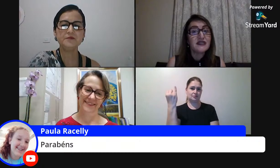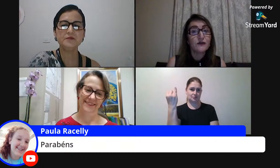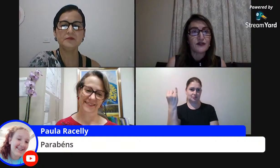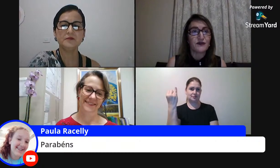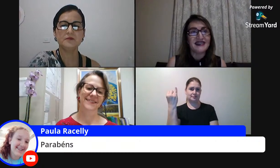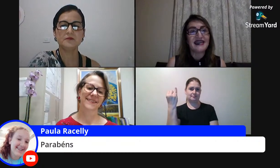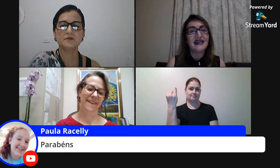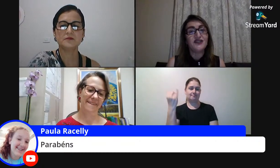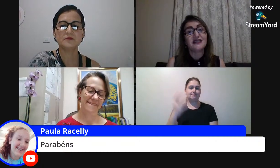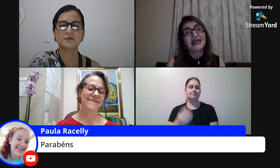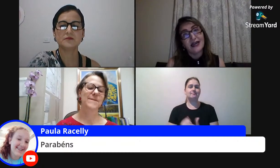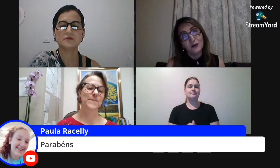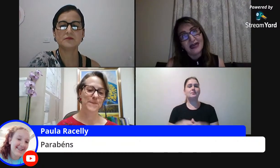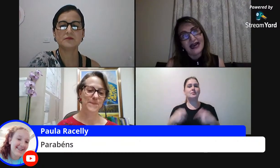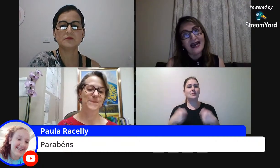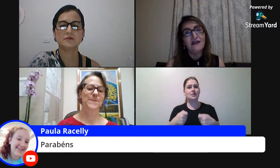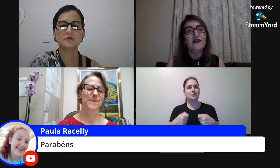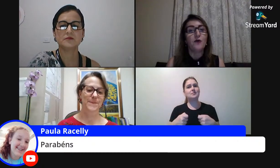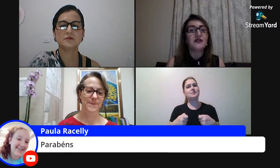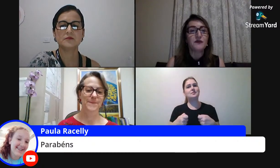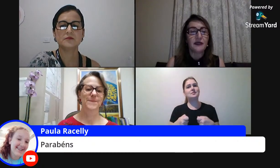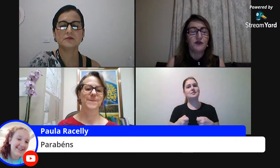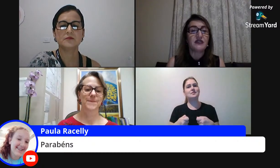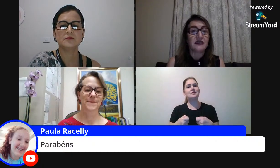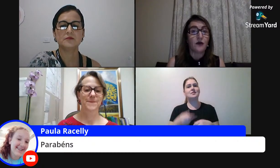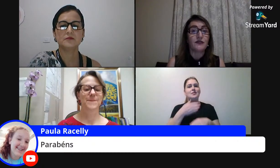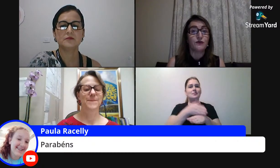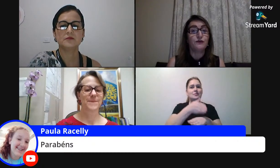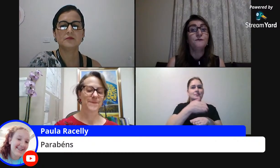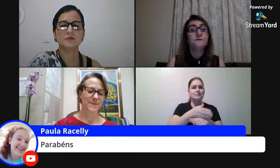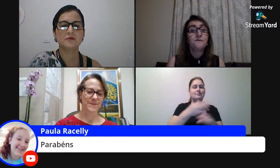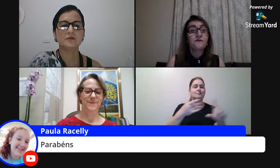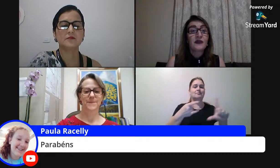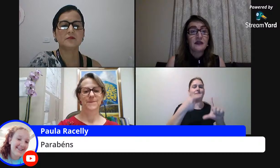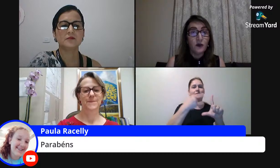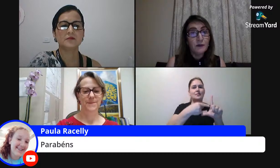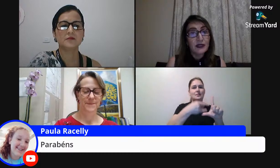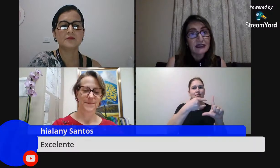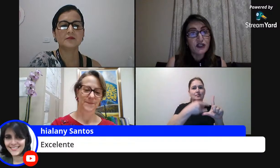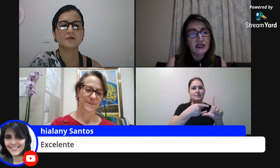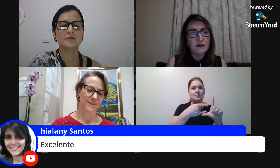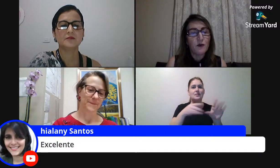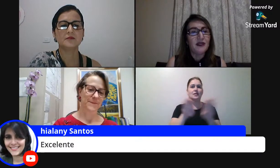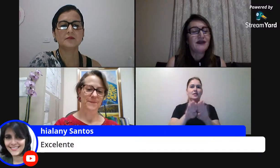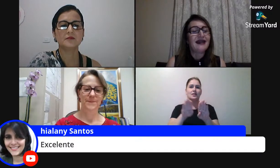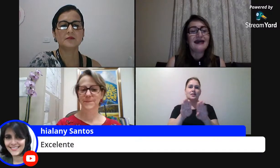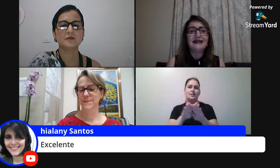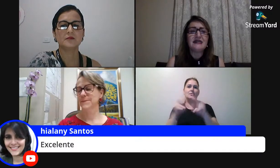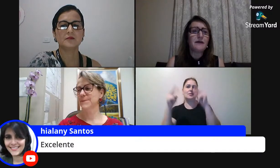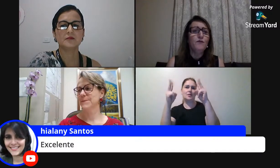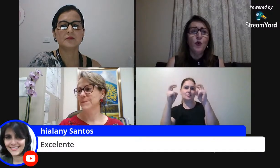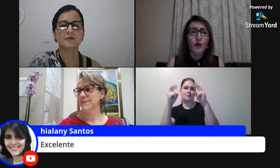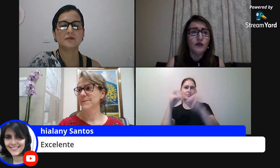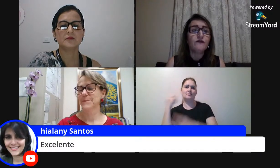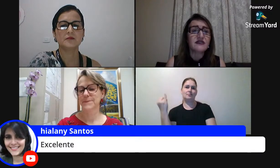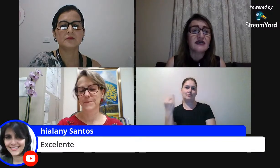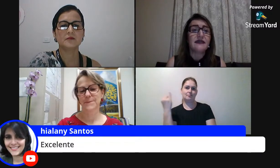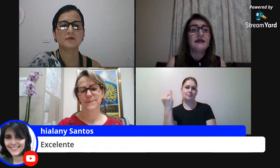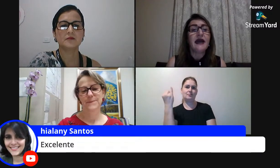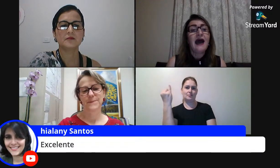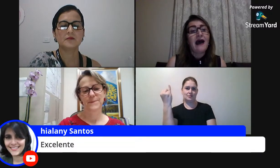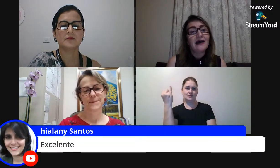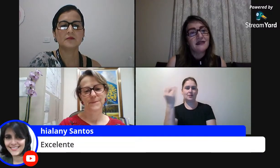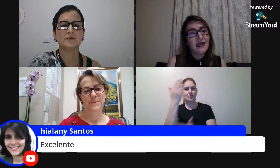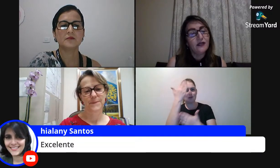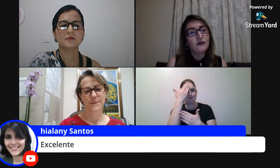atender as duas situações né de estar numa live e ao mesmo tempo de tratar um assunto tão importante nesse momento quero agradecer muito